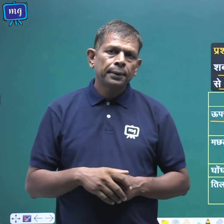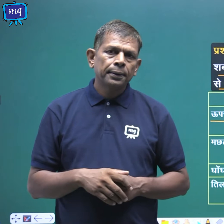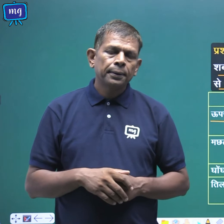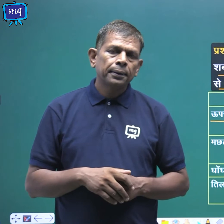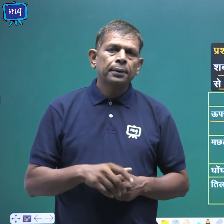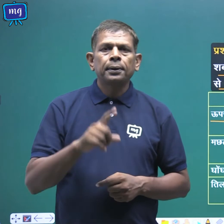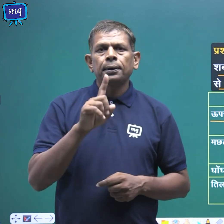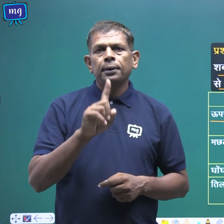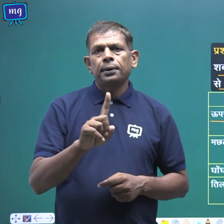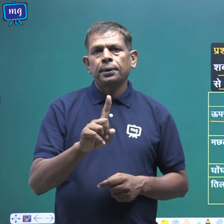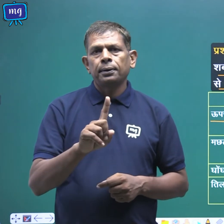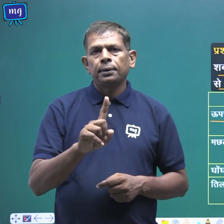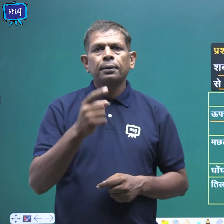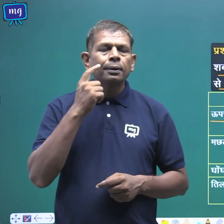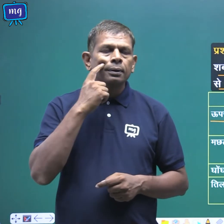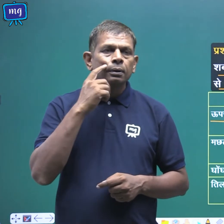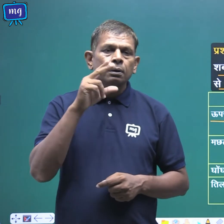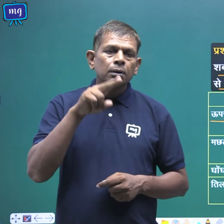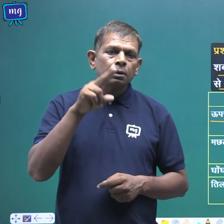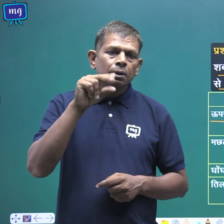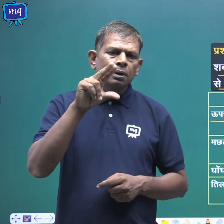एक अचल संदी है